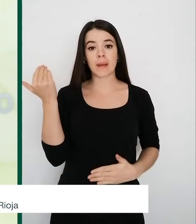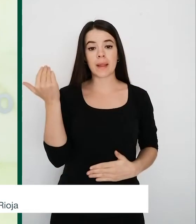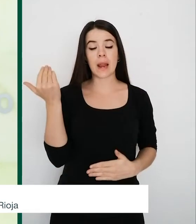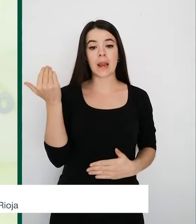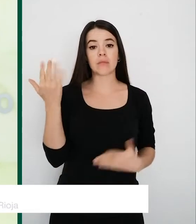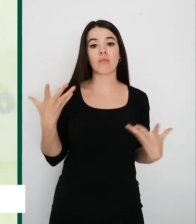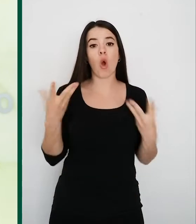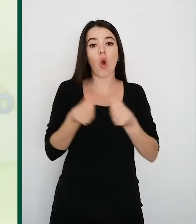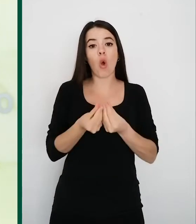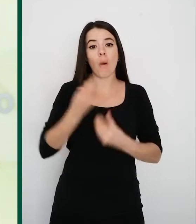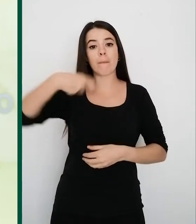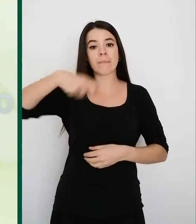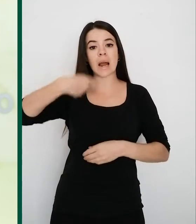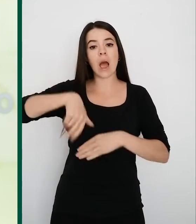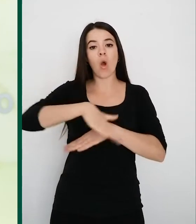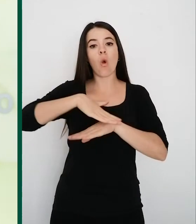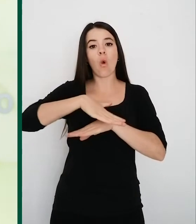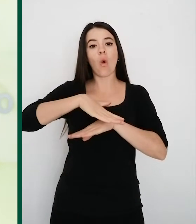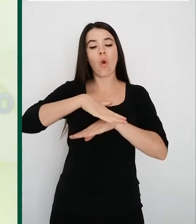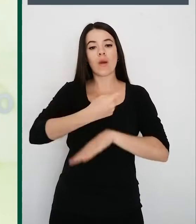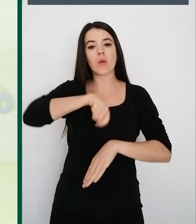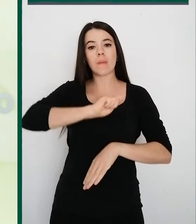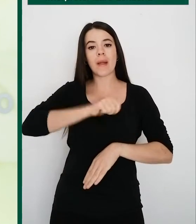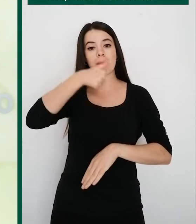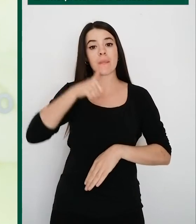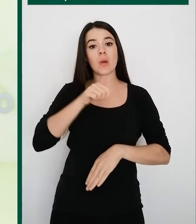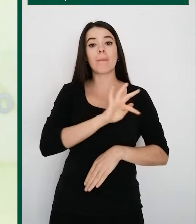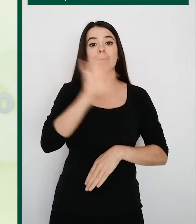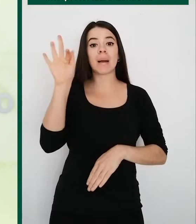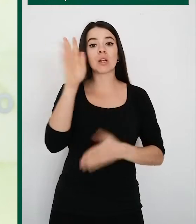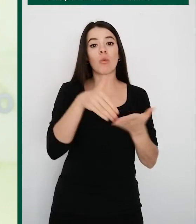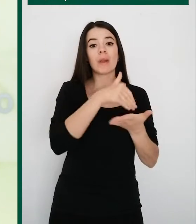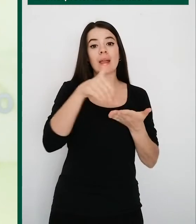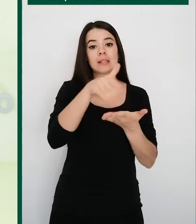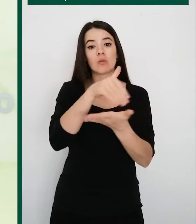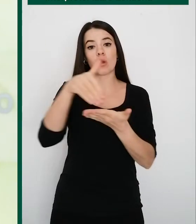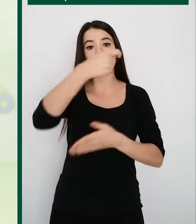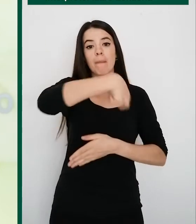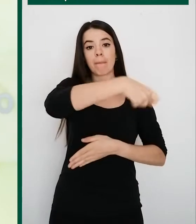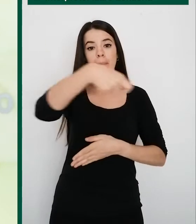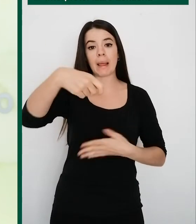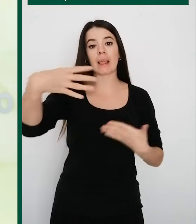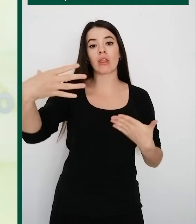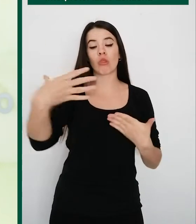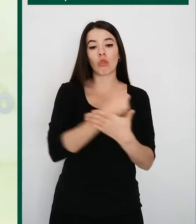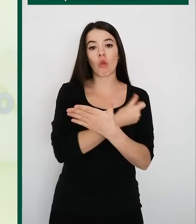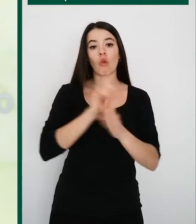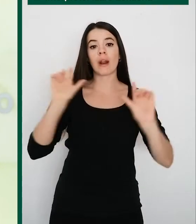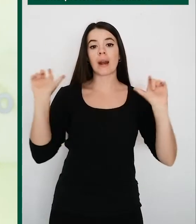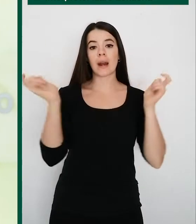mantenido con el presidente del Gobierno de España, Pedro Sánchez, y con el resto de presidentes de comunidades y de ciudades autónomas de España